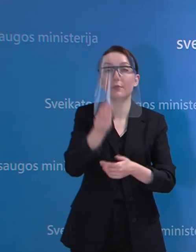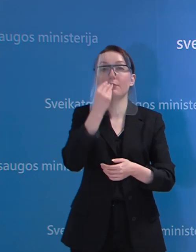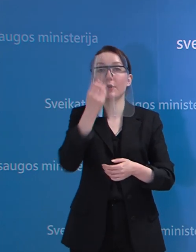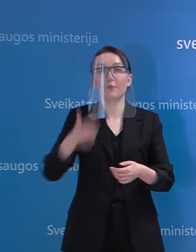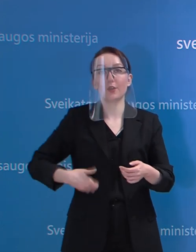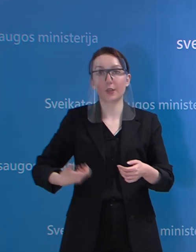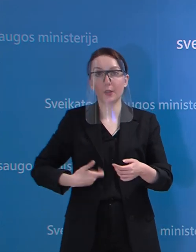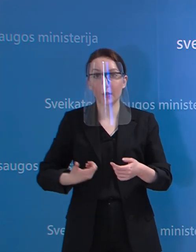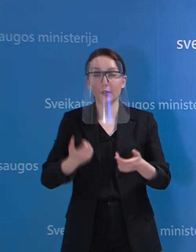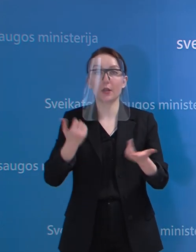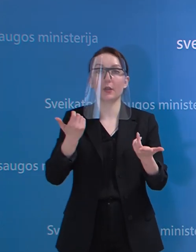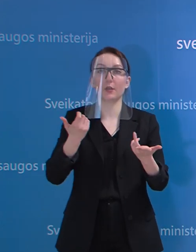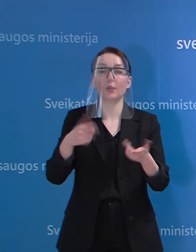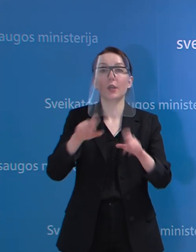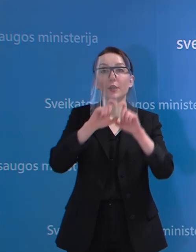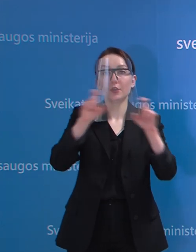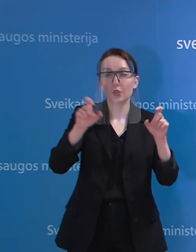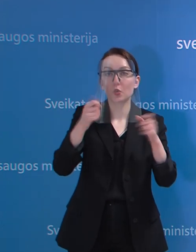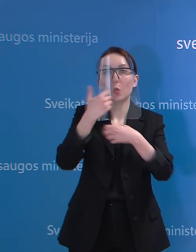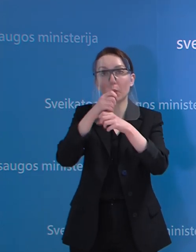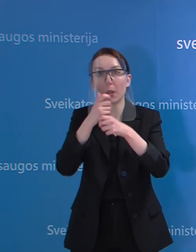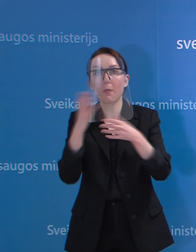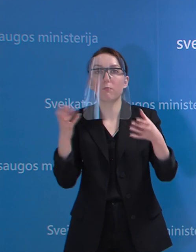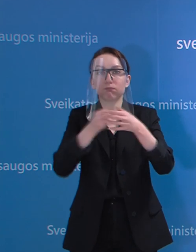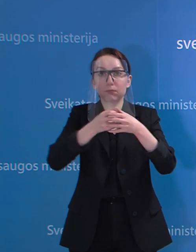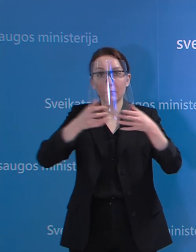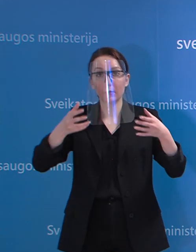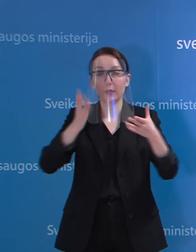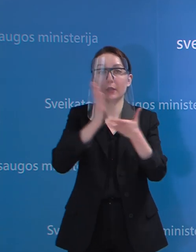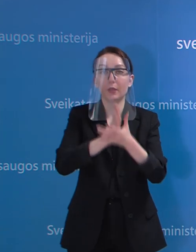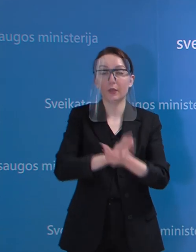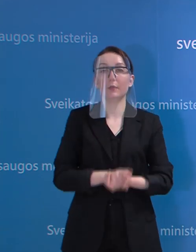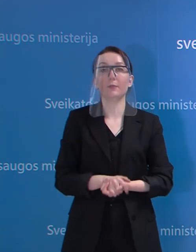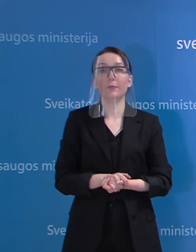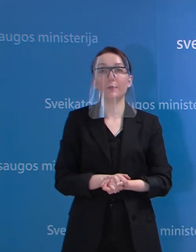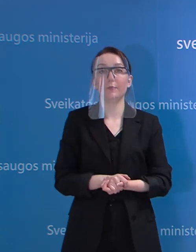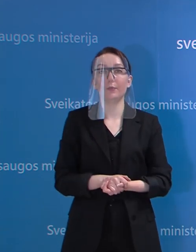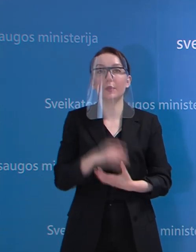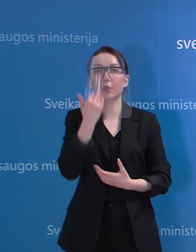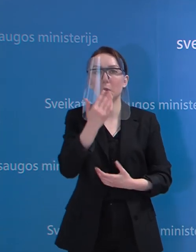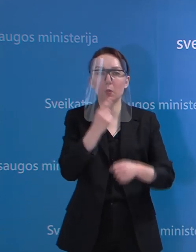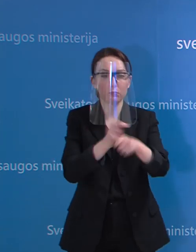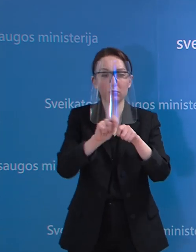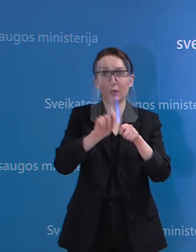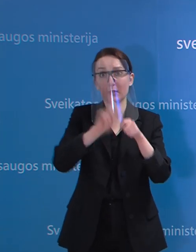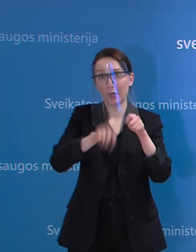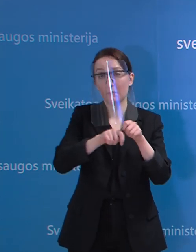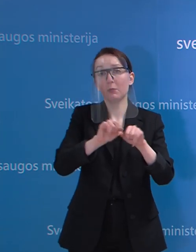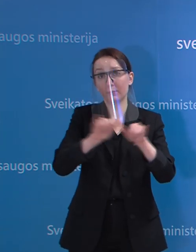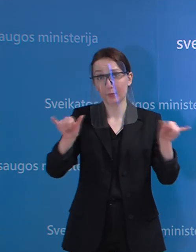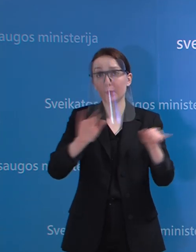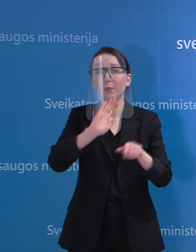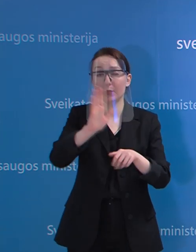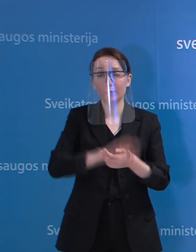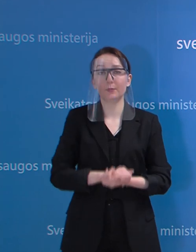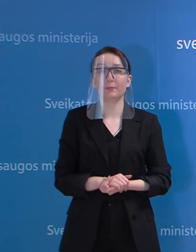veterinarijos instituto laboratorija. Tai tada tie tyrimai jų skaičius galės ir įsiplėsti. O šiaip, kol